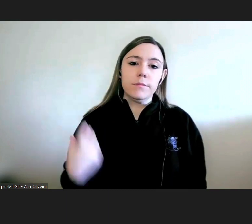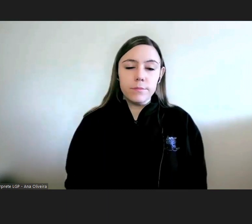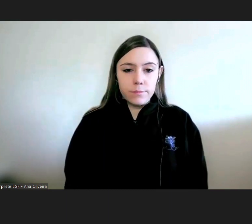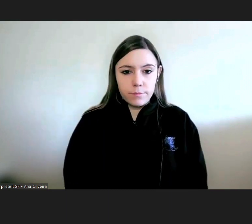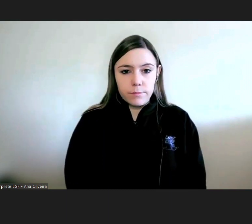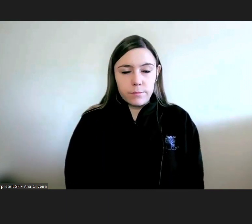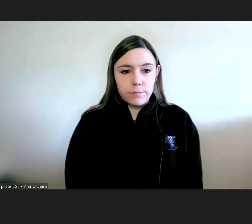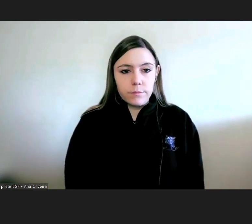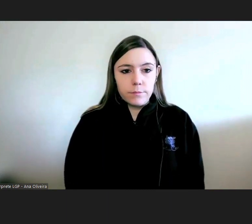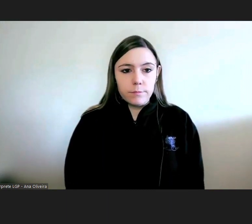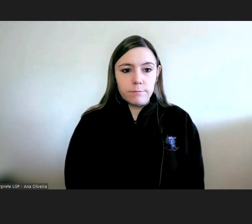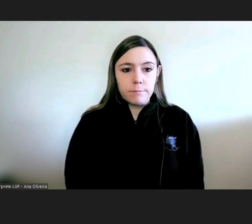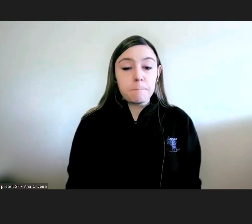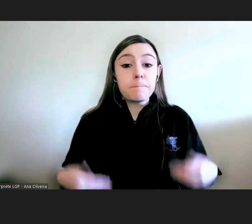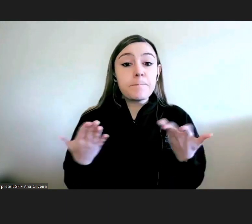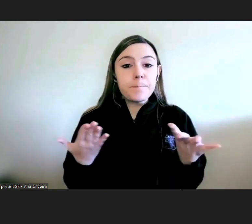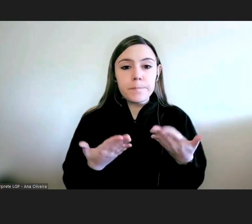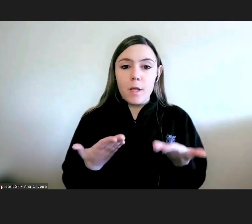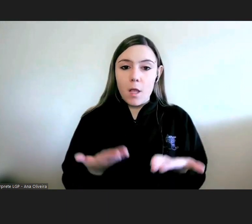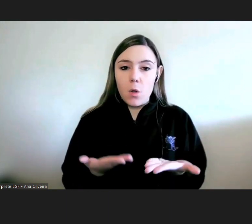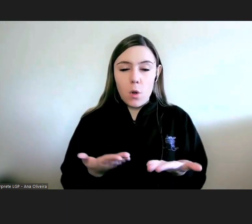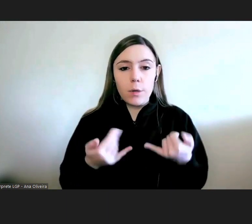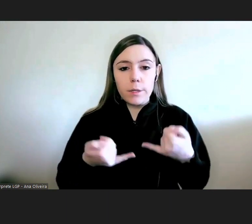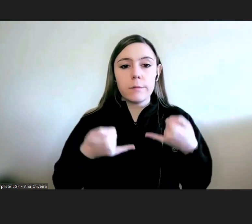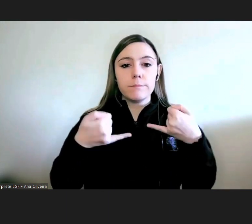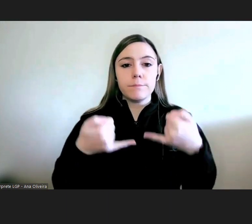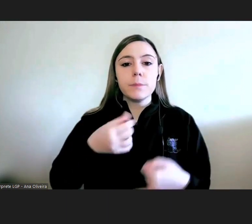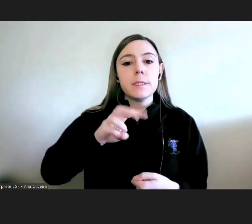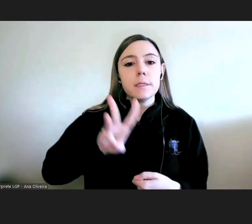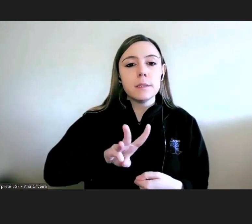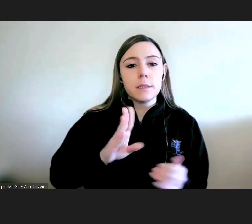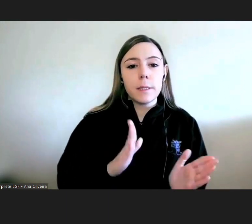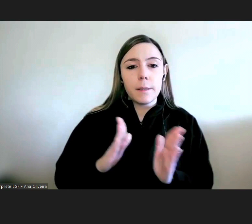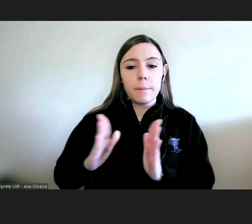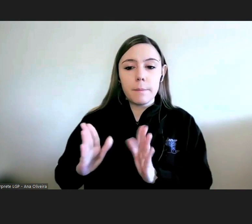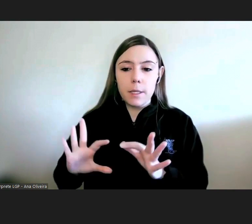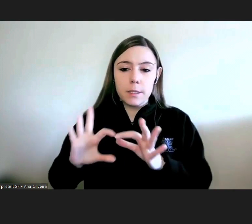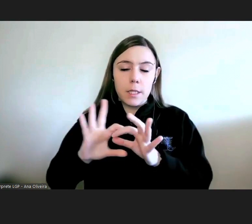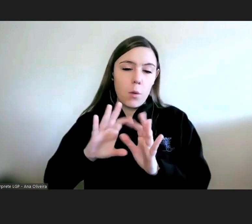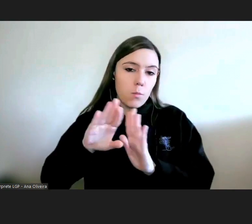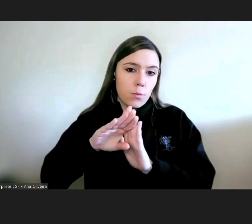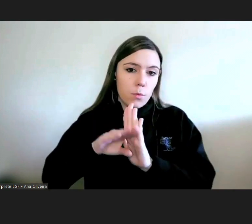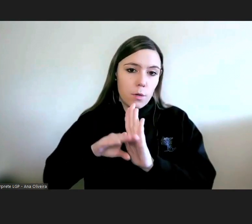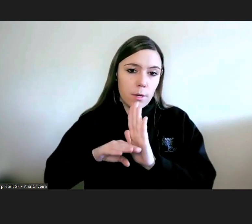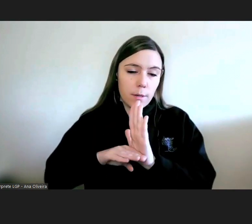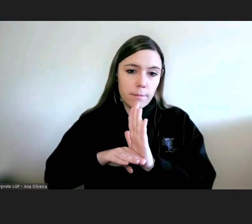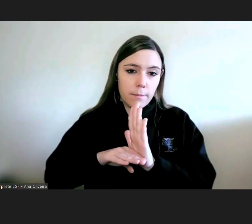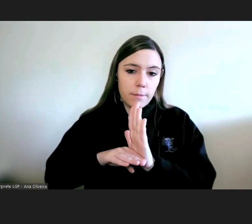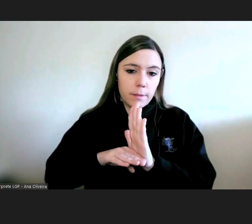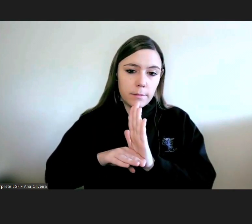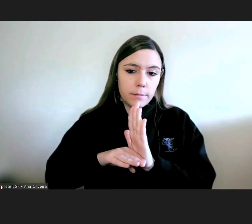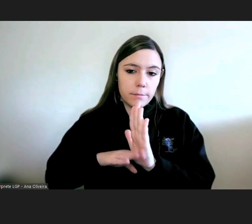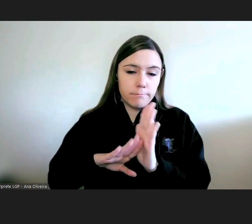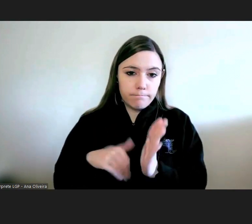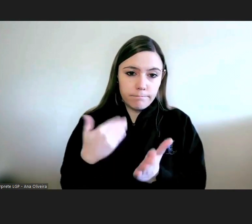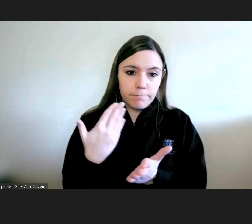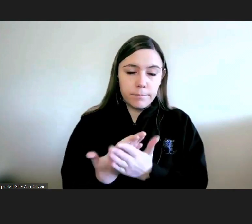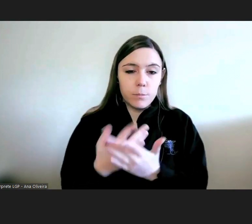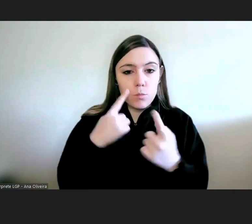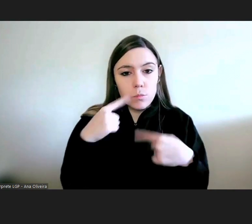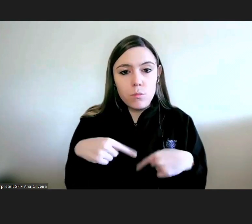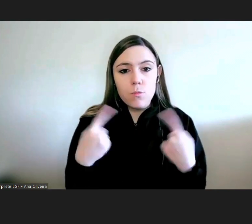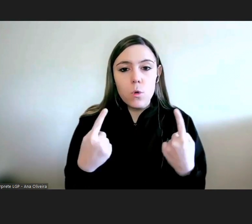e então passaríamos agora a uma terceira parte do programa que propus apresentar